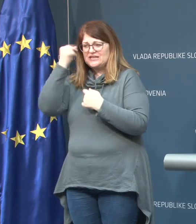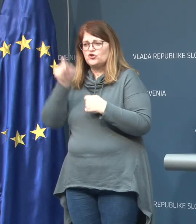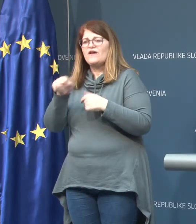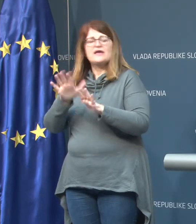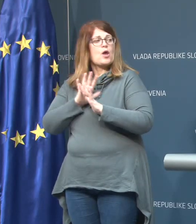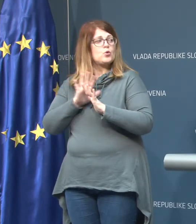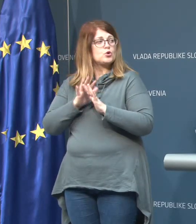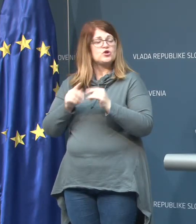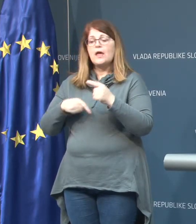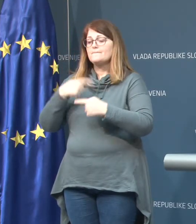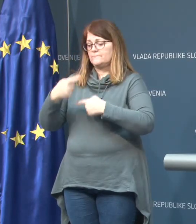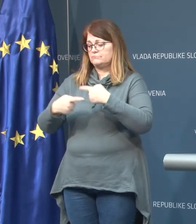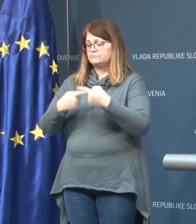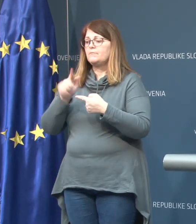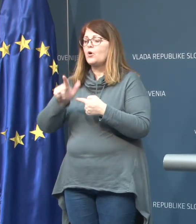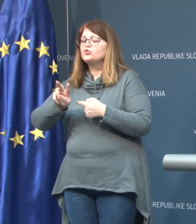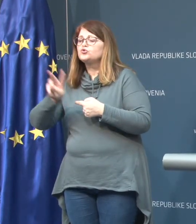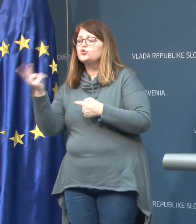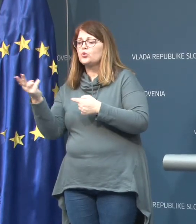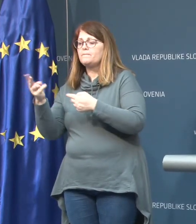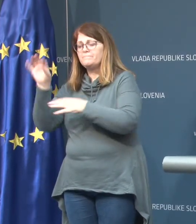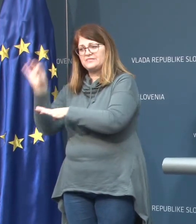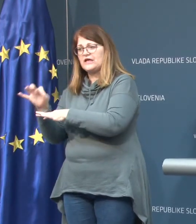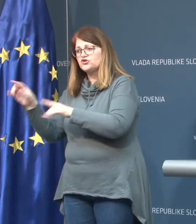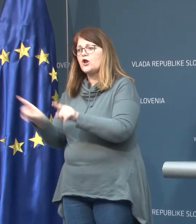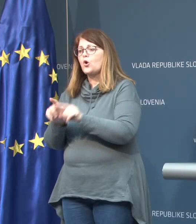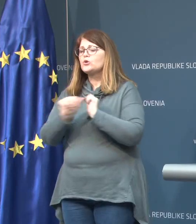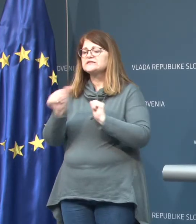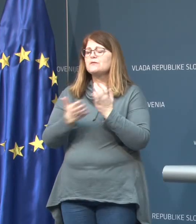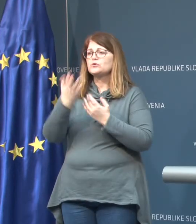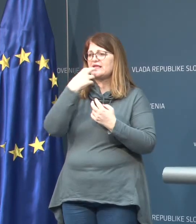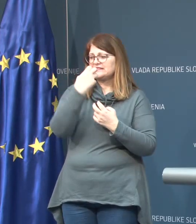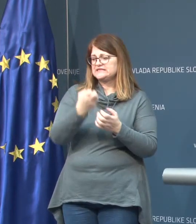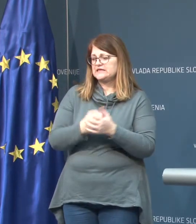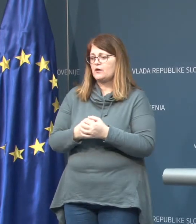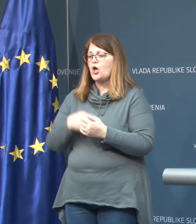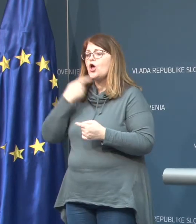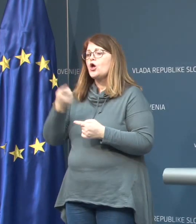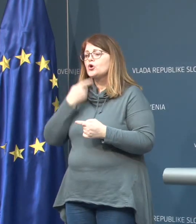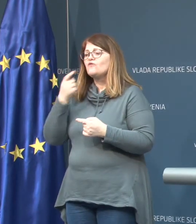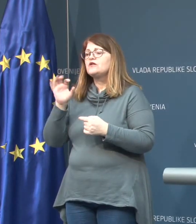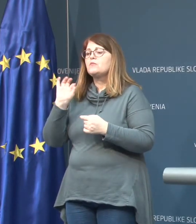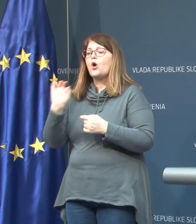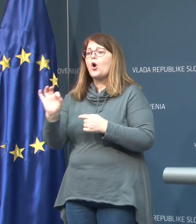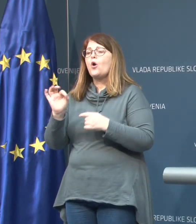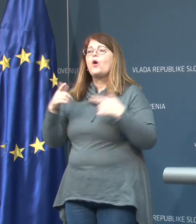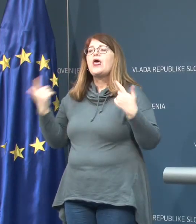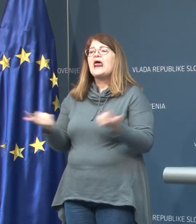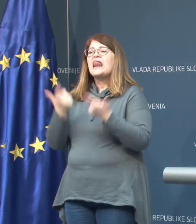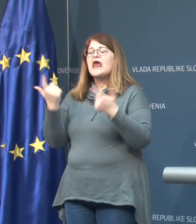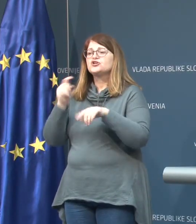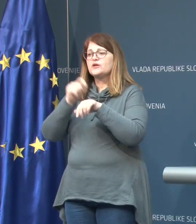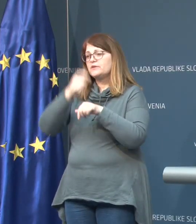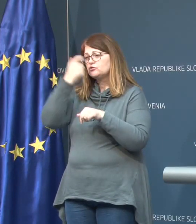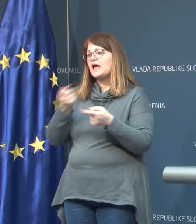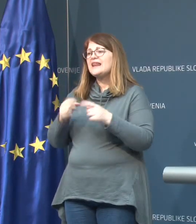ogrožen, postopek poteka po drugem načrtu kot samo za testiranje. Govorimo namreč lahko o laže prizadeti v